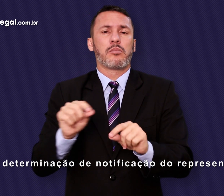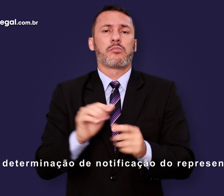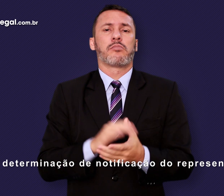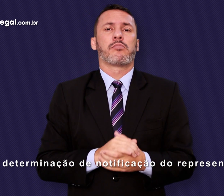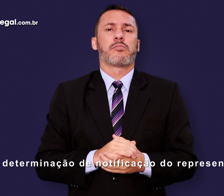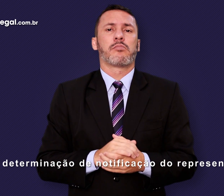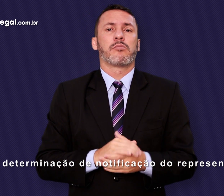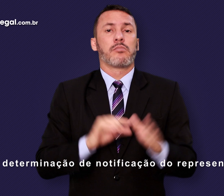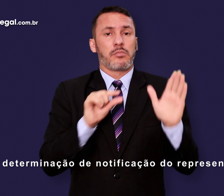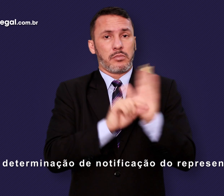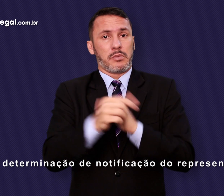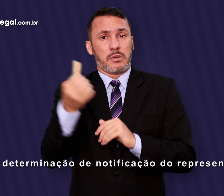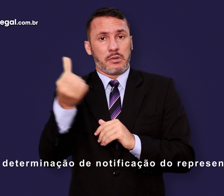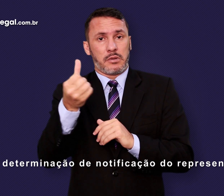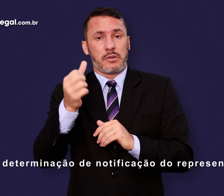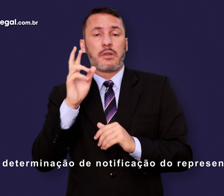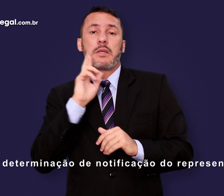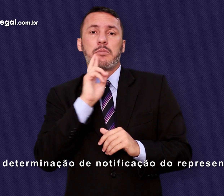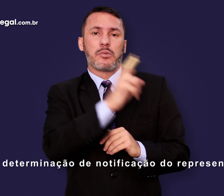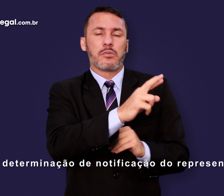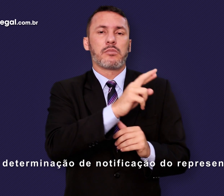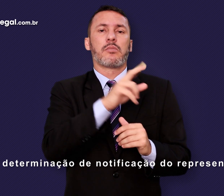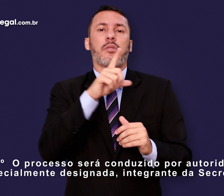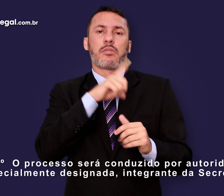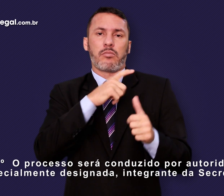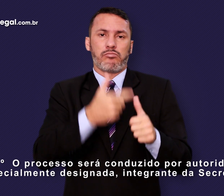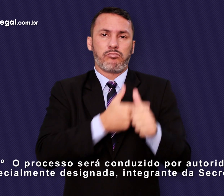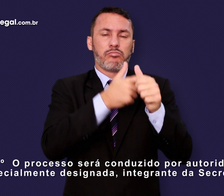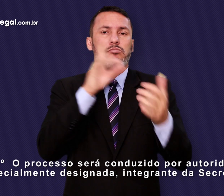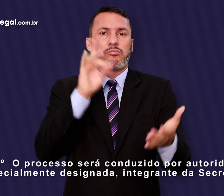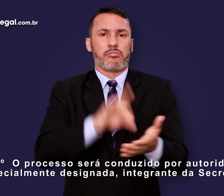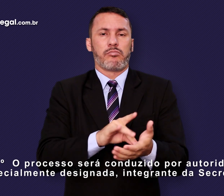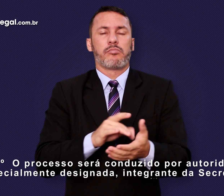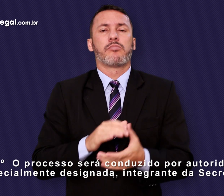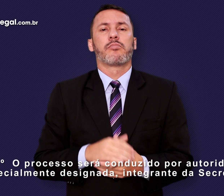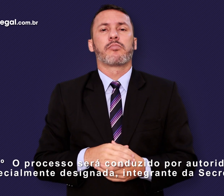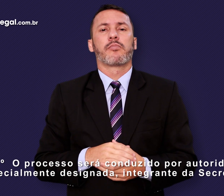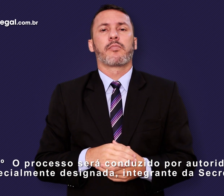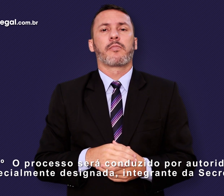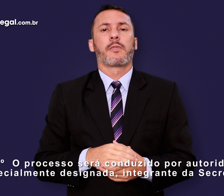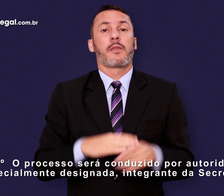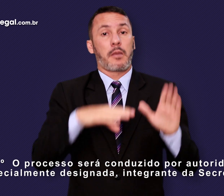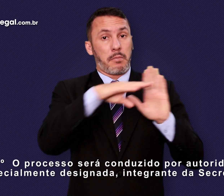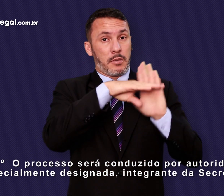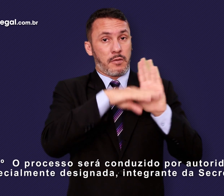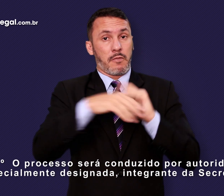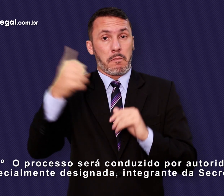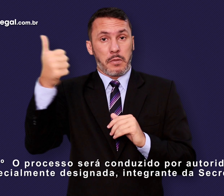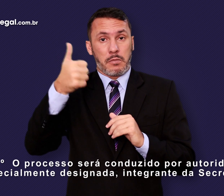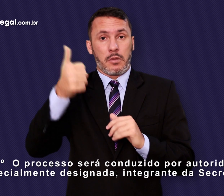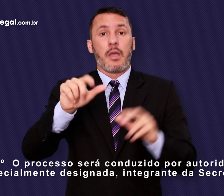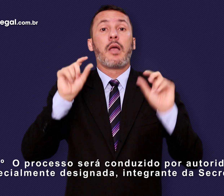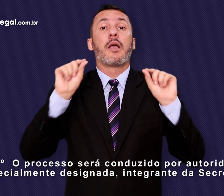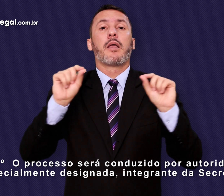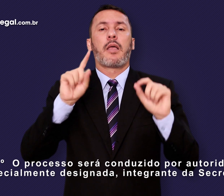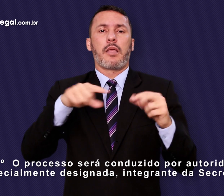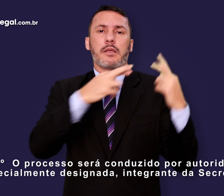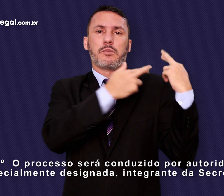Determinação de notificação do representado. Parágrafo 1º. O processo será conduzido por autoridade especialmente